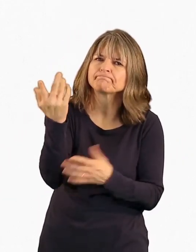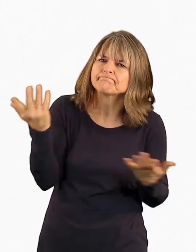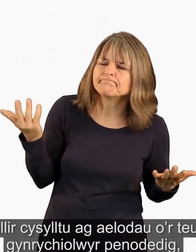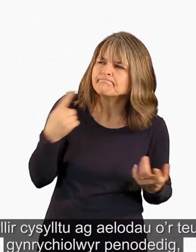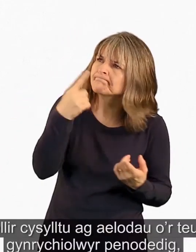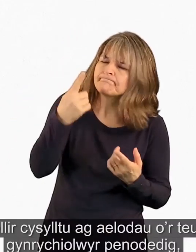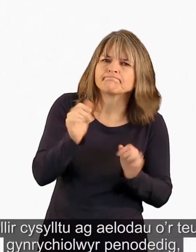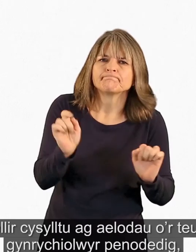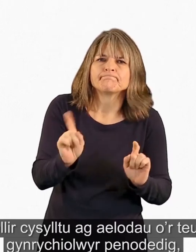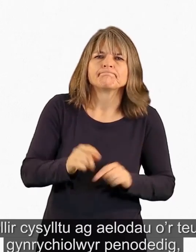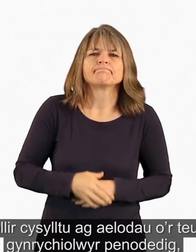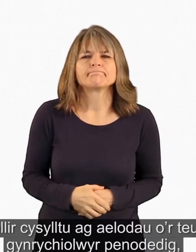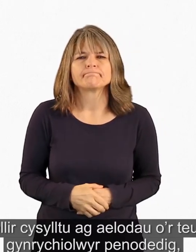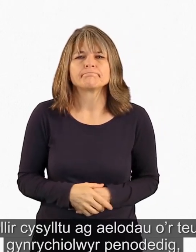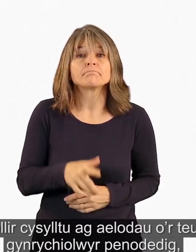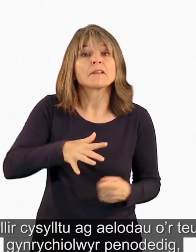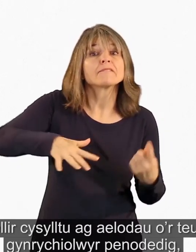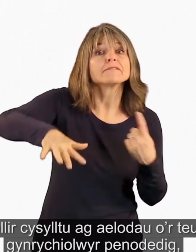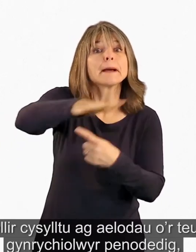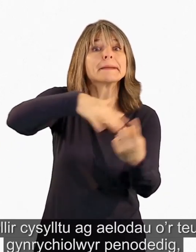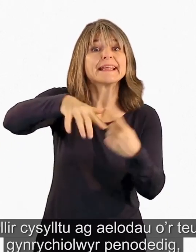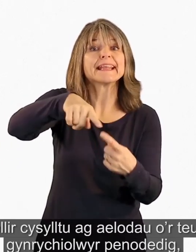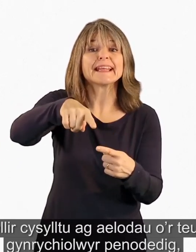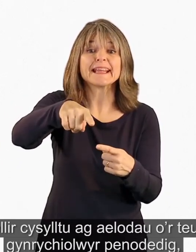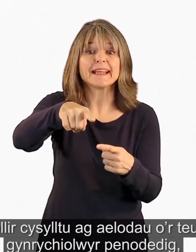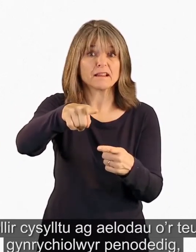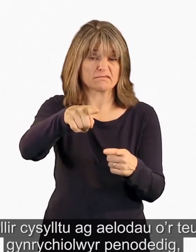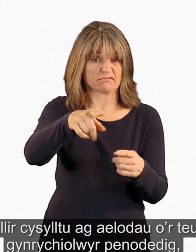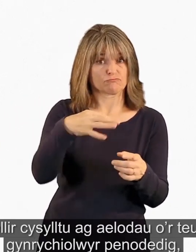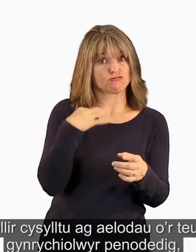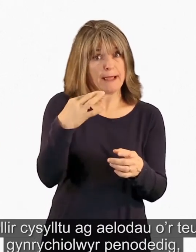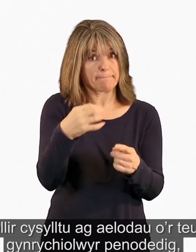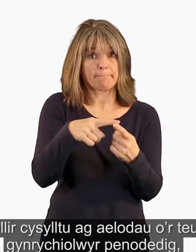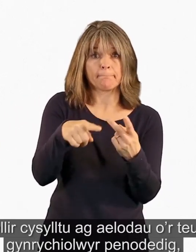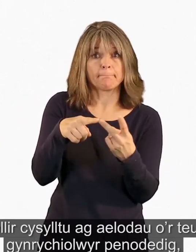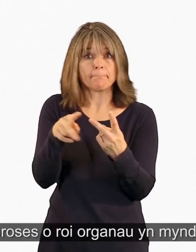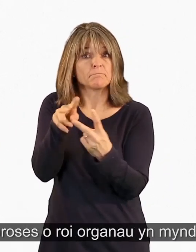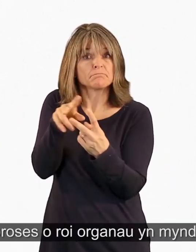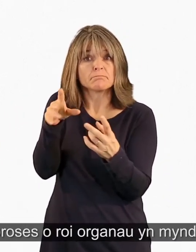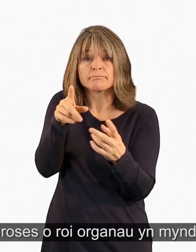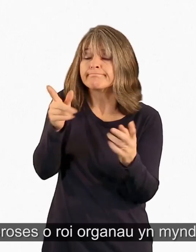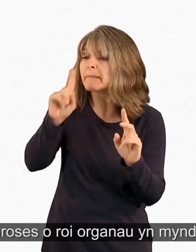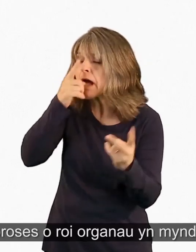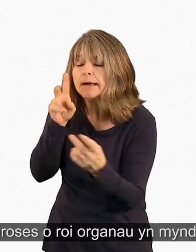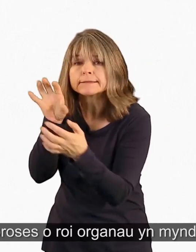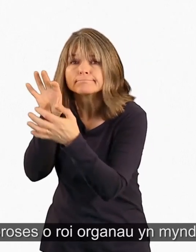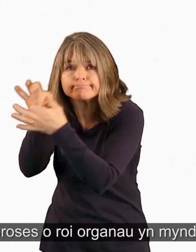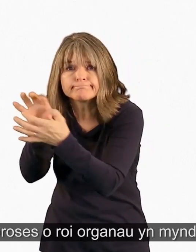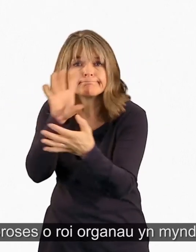Os na elly'r cysylltu â gaelodau o'r teulu neu gynrychiolwyr penodedig, ni fydd y broses o rhoi organau yn mynd